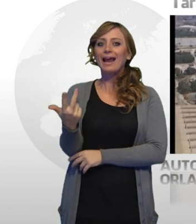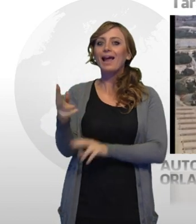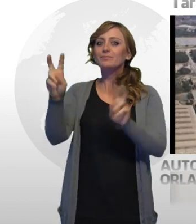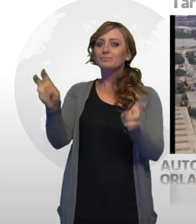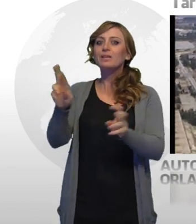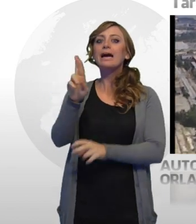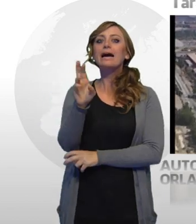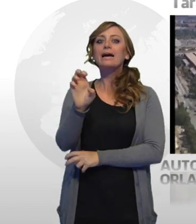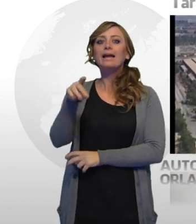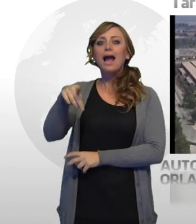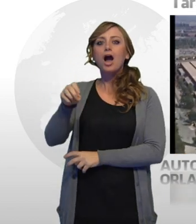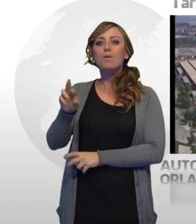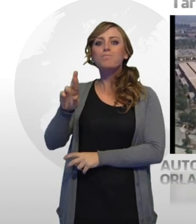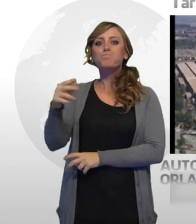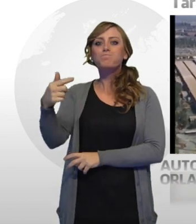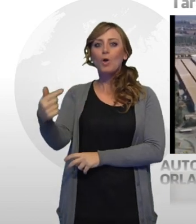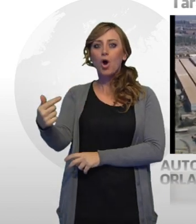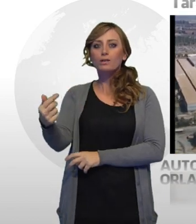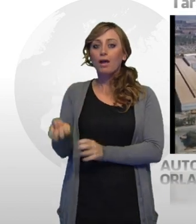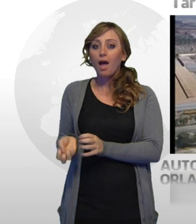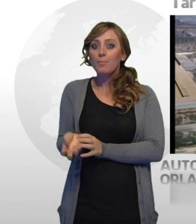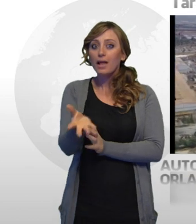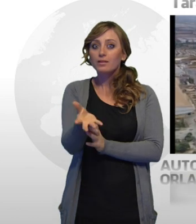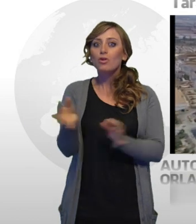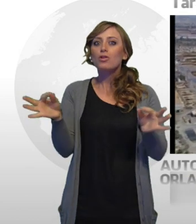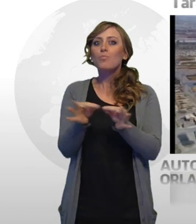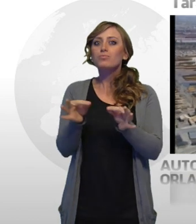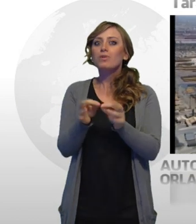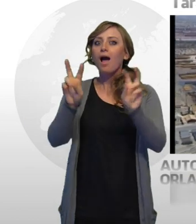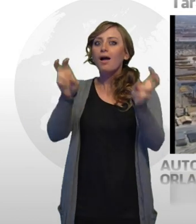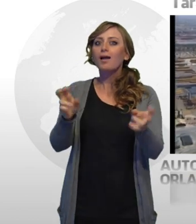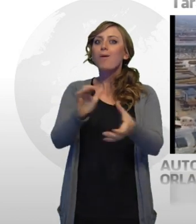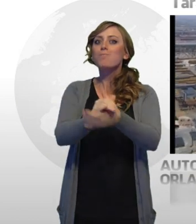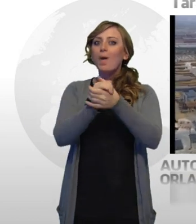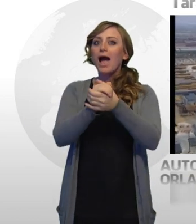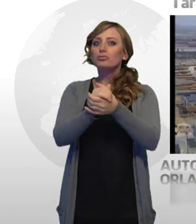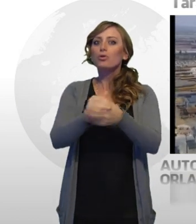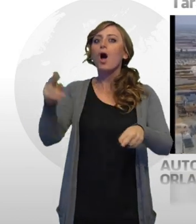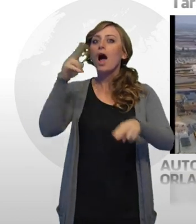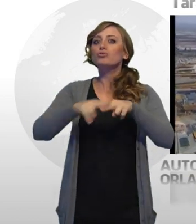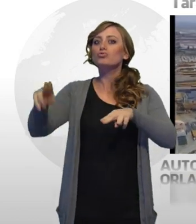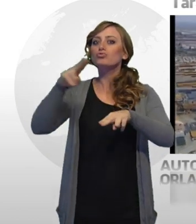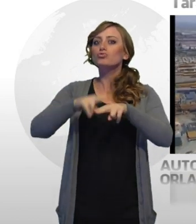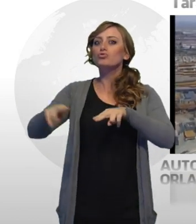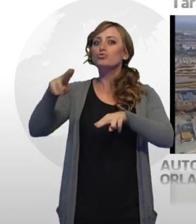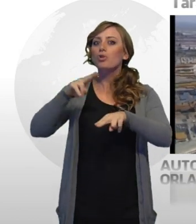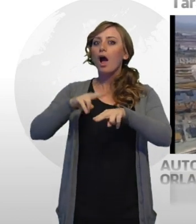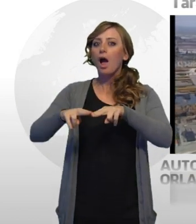scorso intitolato Patto d'Acciaio, realizzato dalla trasmissione di Rai3 Report, ha